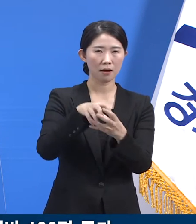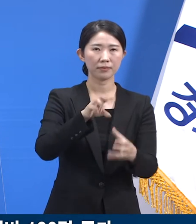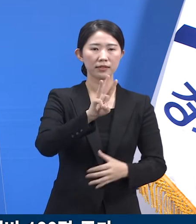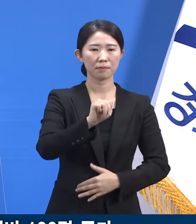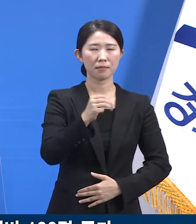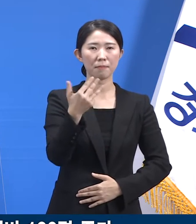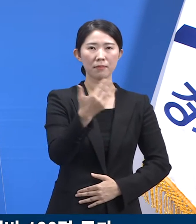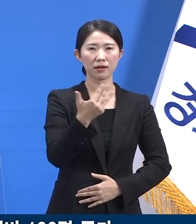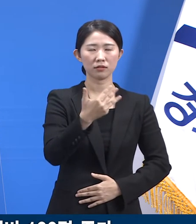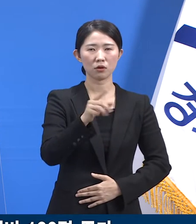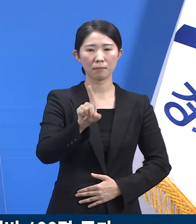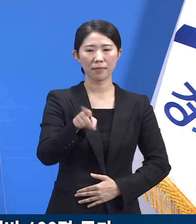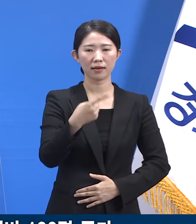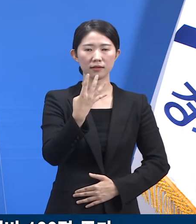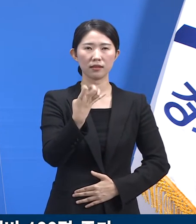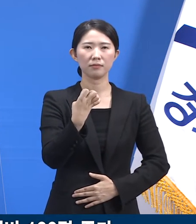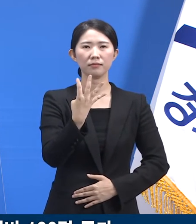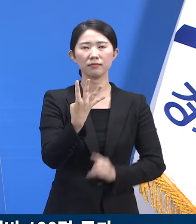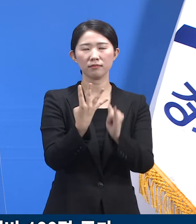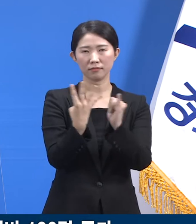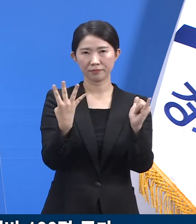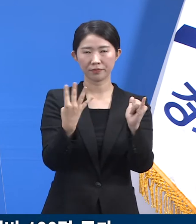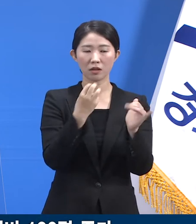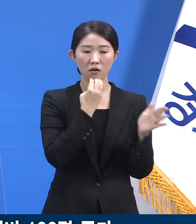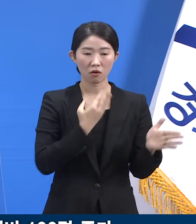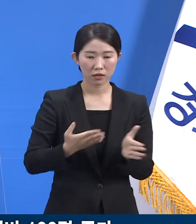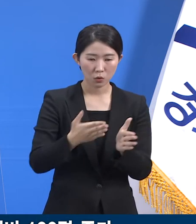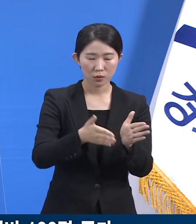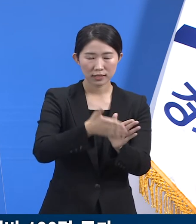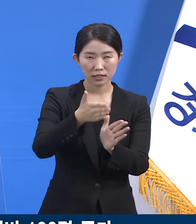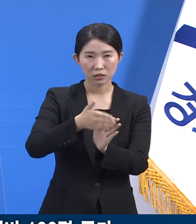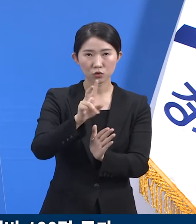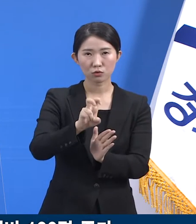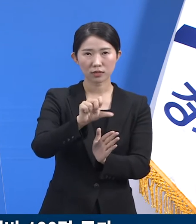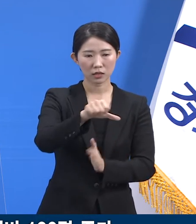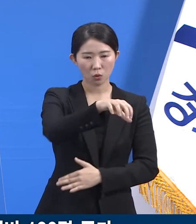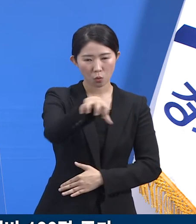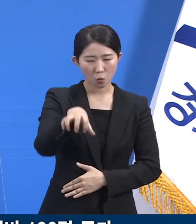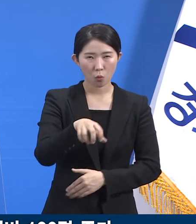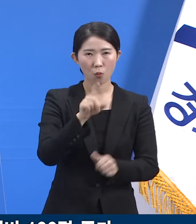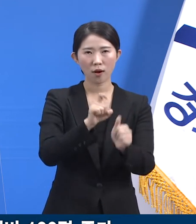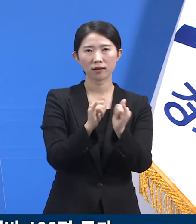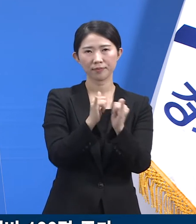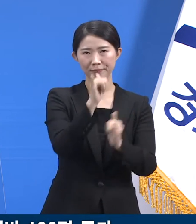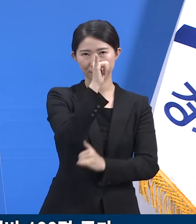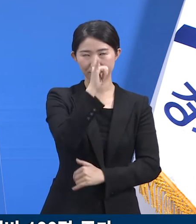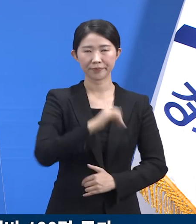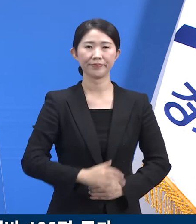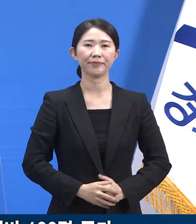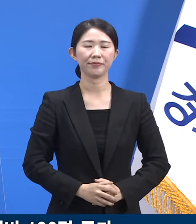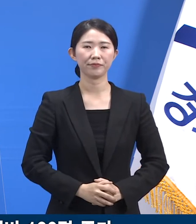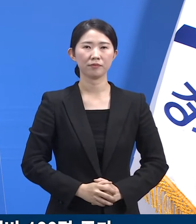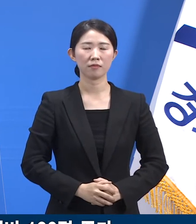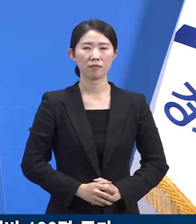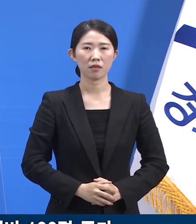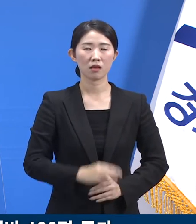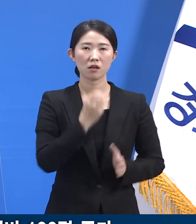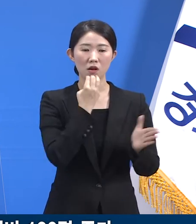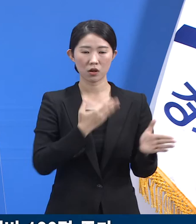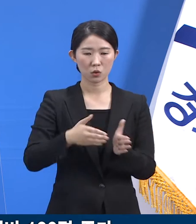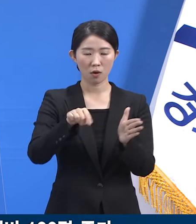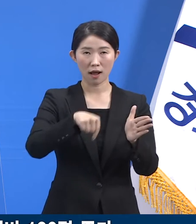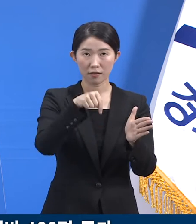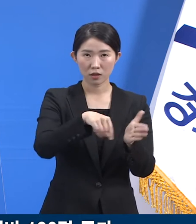,144명으로 도내 27개 시군에서 확진자가 발생했습니다. 국내 발생이